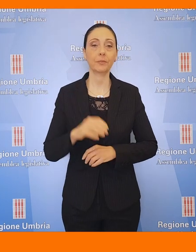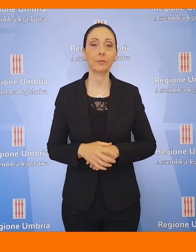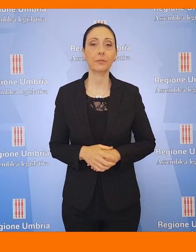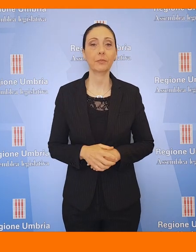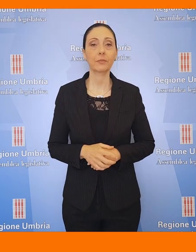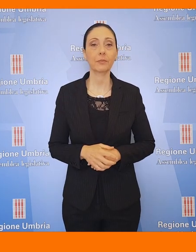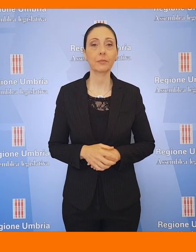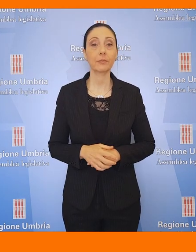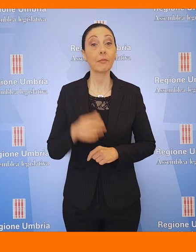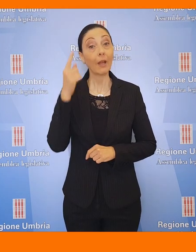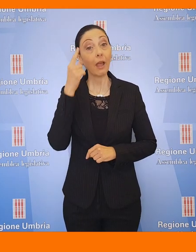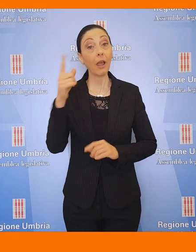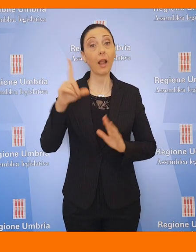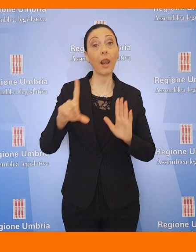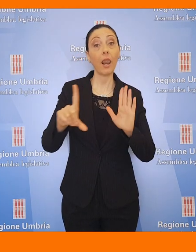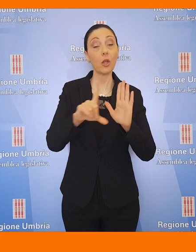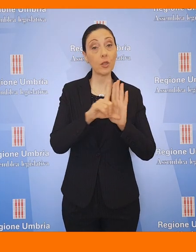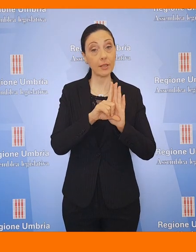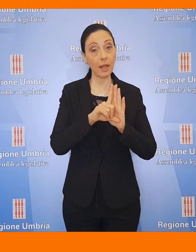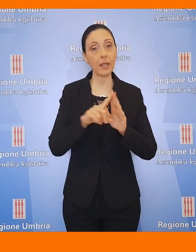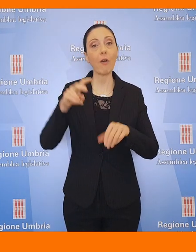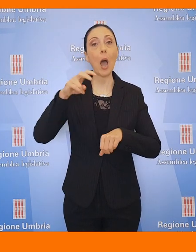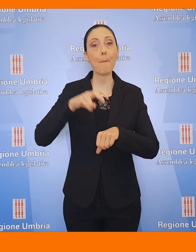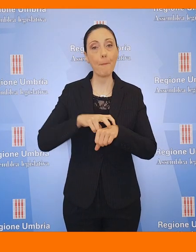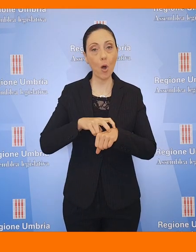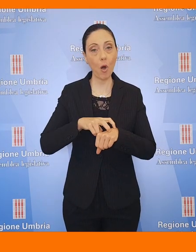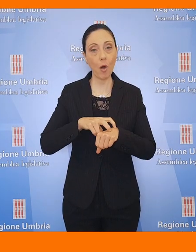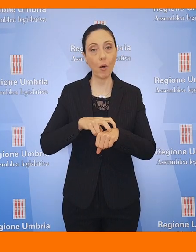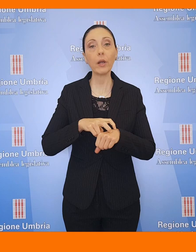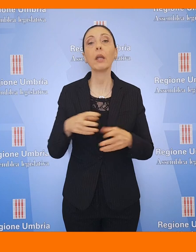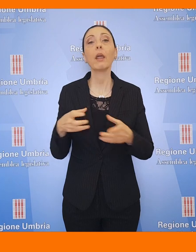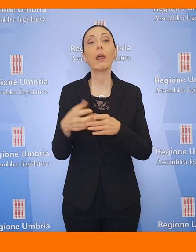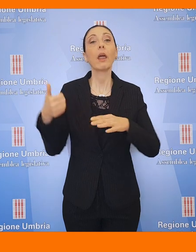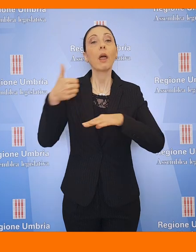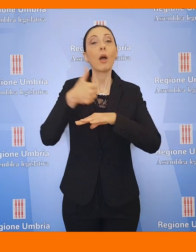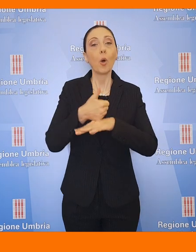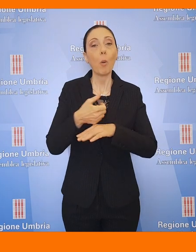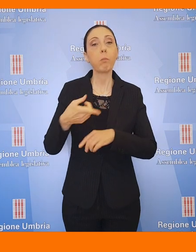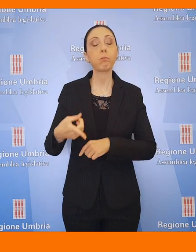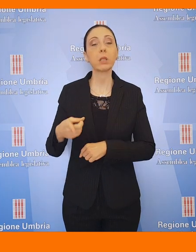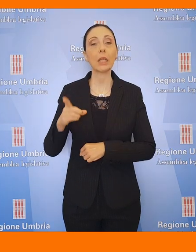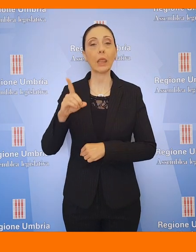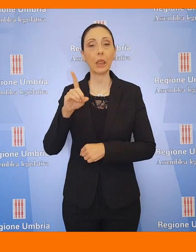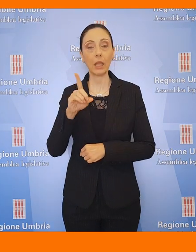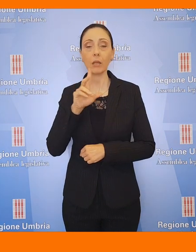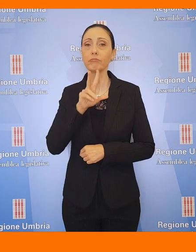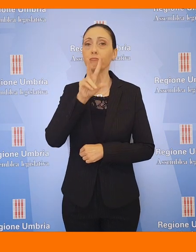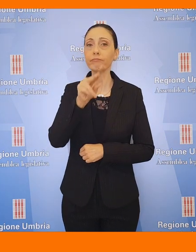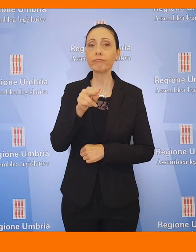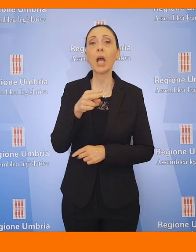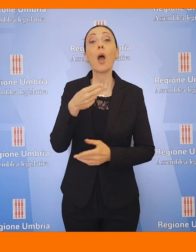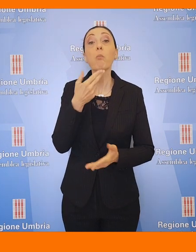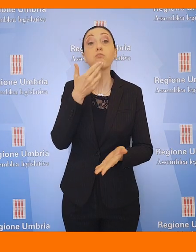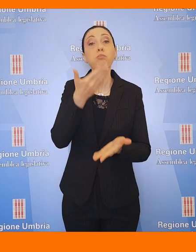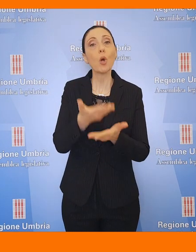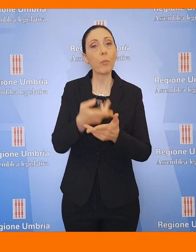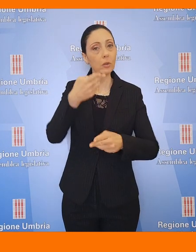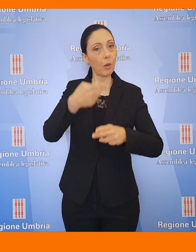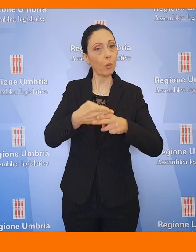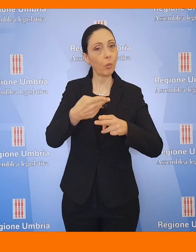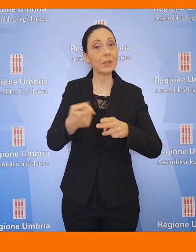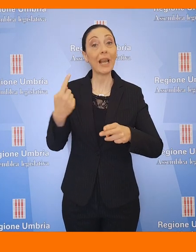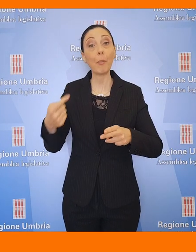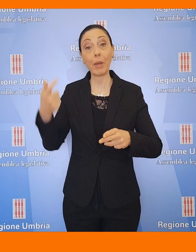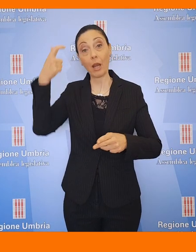La sua iniziativa legislativa, Tommaso Bori, capogruppo del Partito Democratico, l'ha definita una proposta utile a integrare i